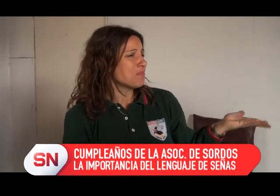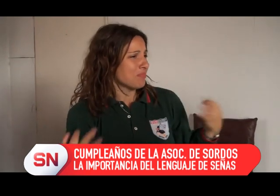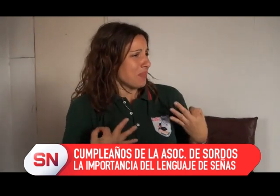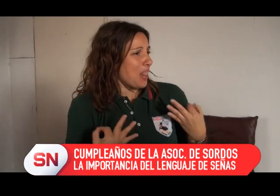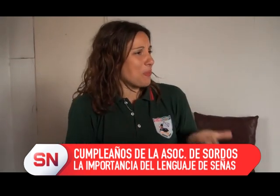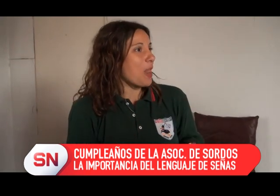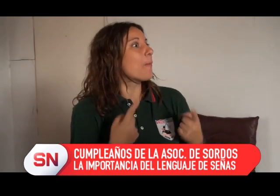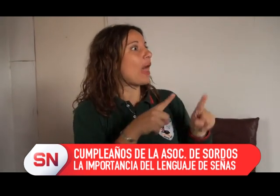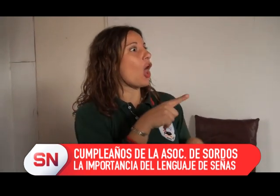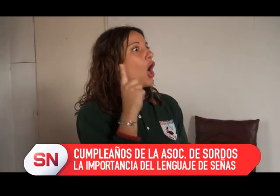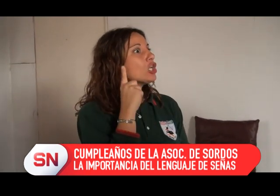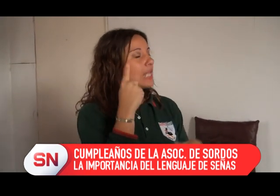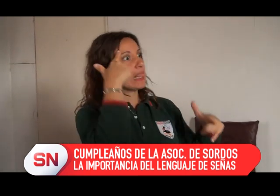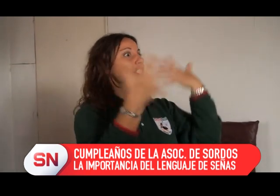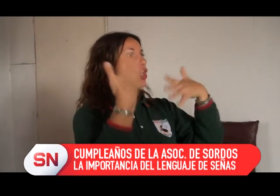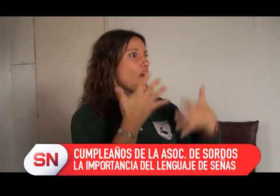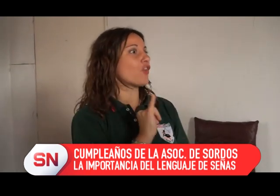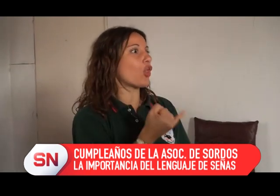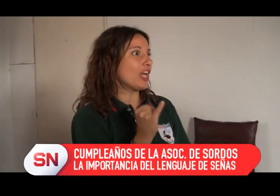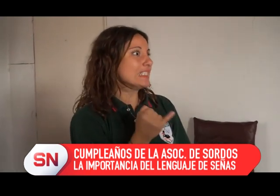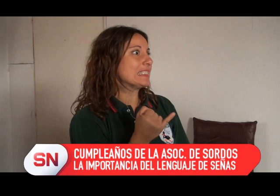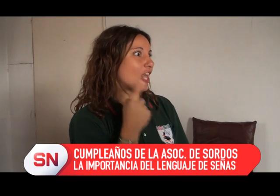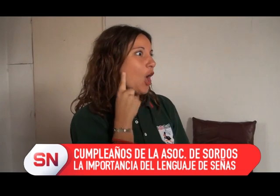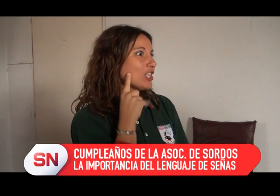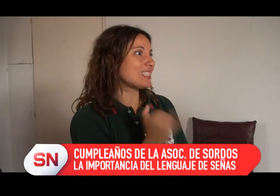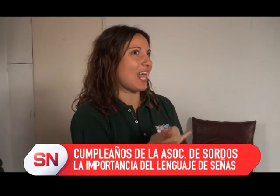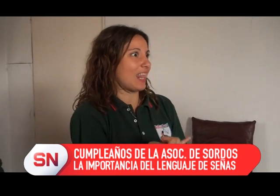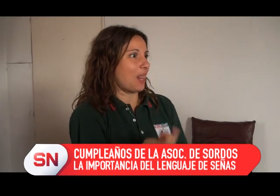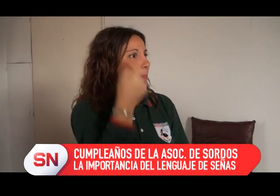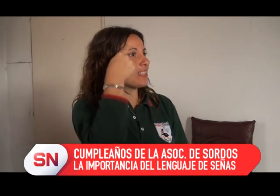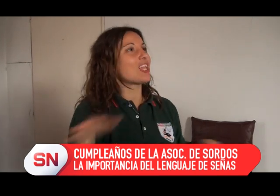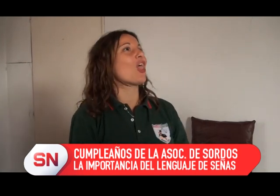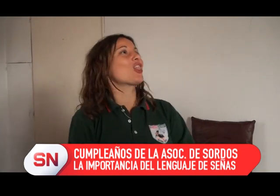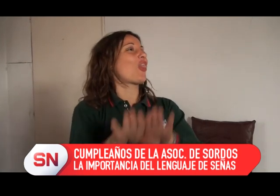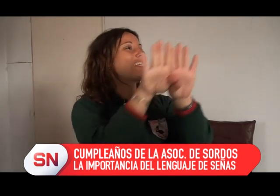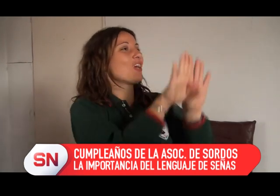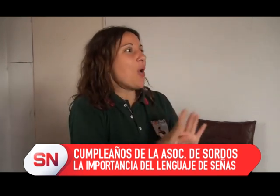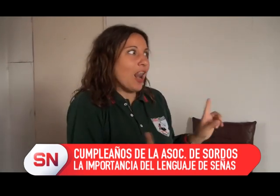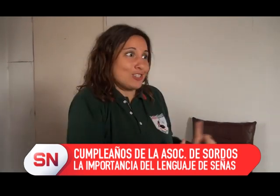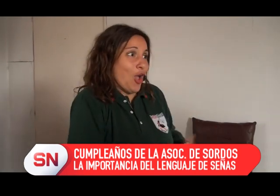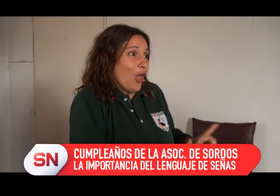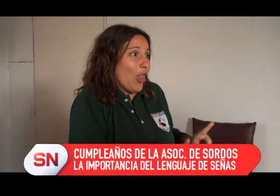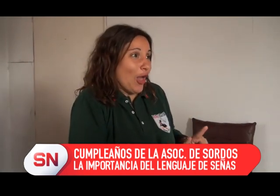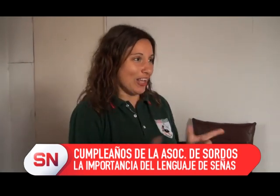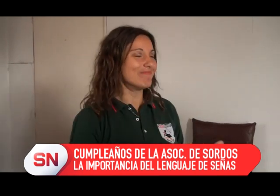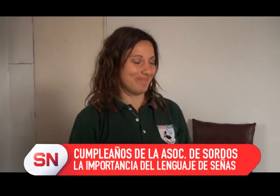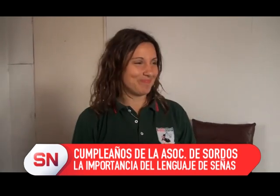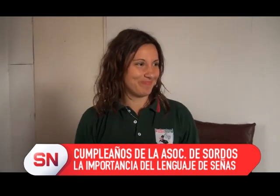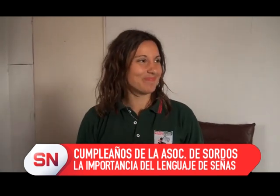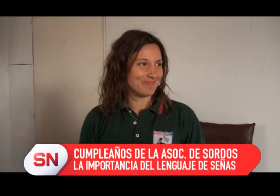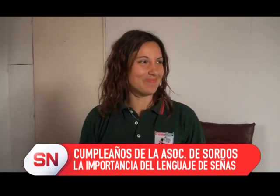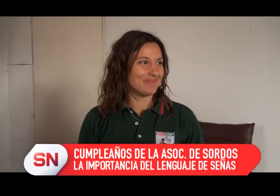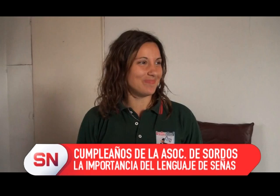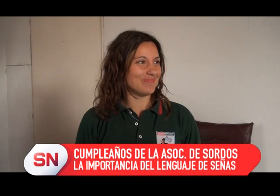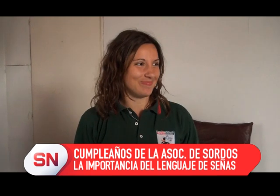no, ella se ha encontrado con sordos de otros lugares, ellos, entre ellos se entienden, ¿no? Pero dice, es totalmente distinta, pensó que era igual a la de ella, no,